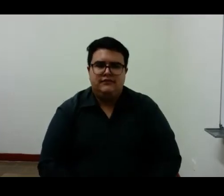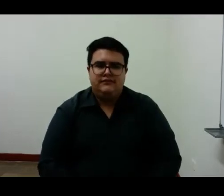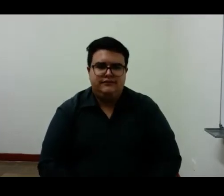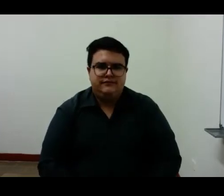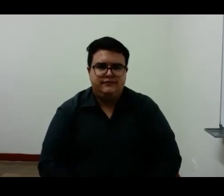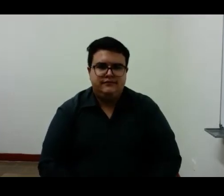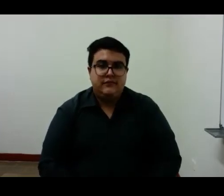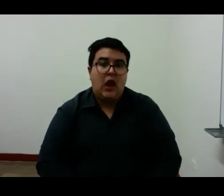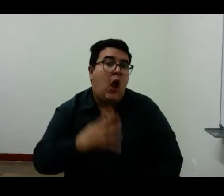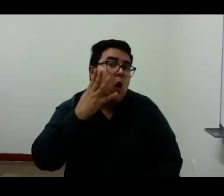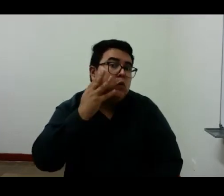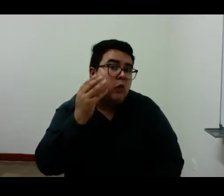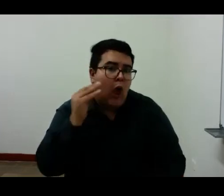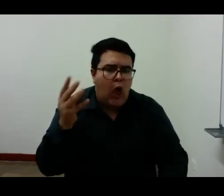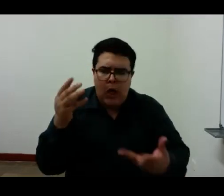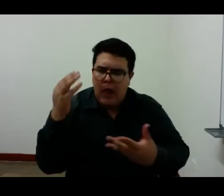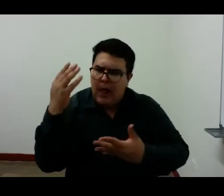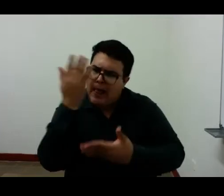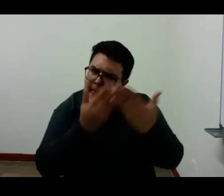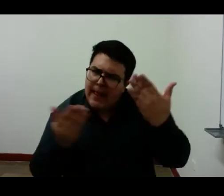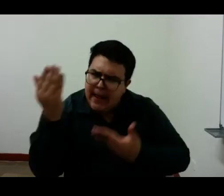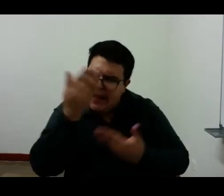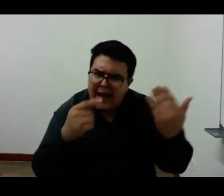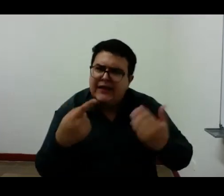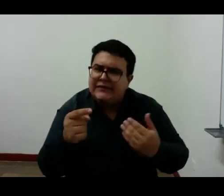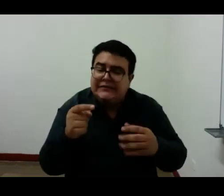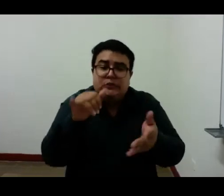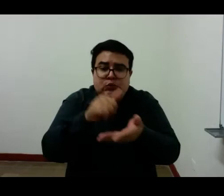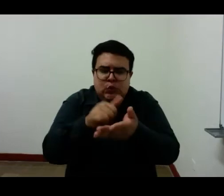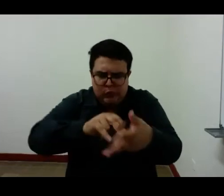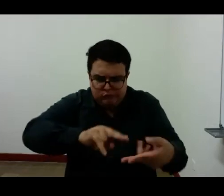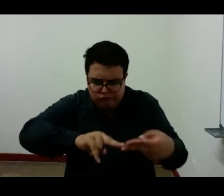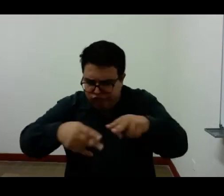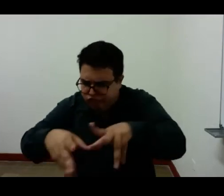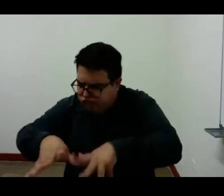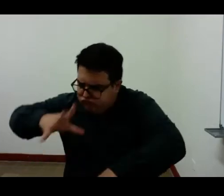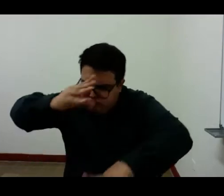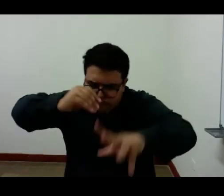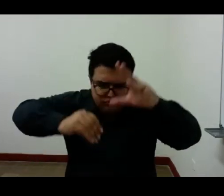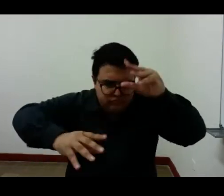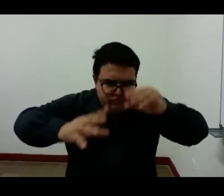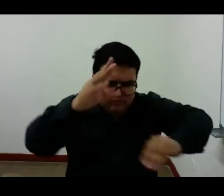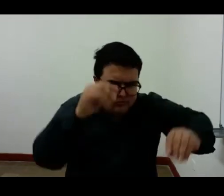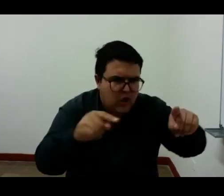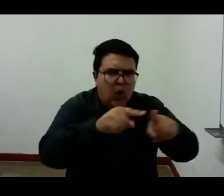experimentación que implica un aprendizaje de desaprender